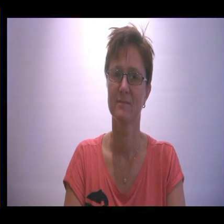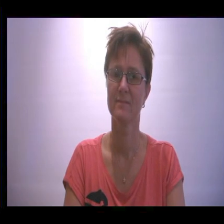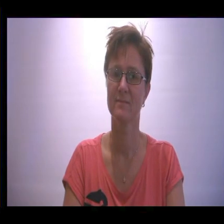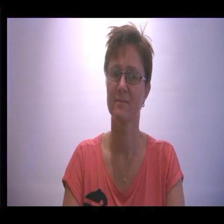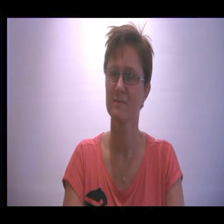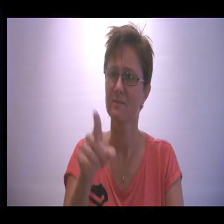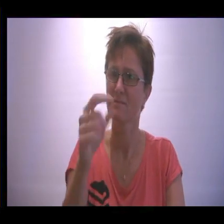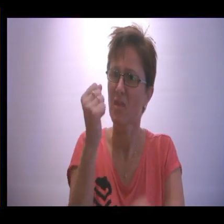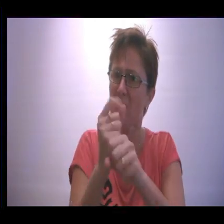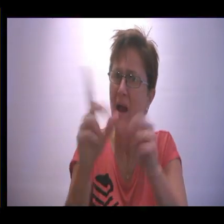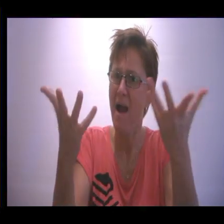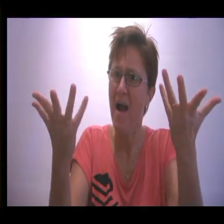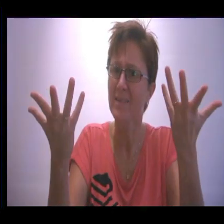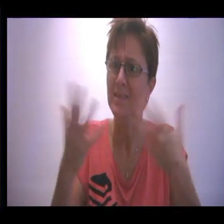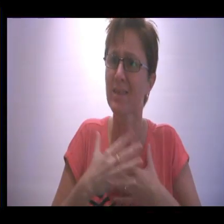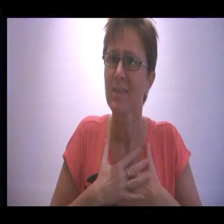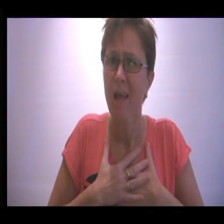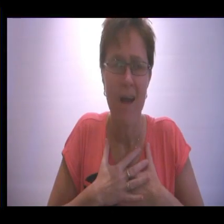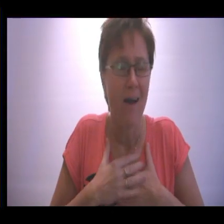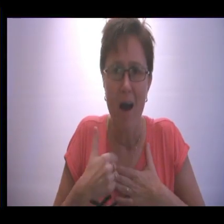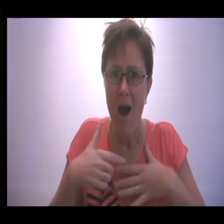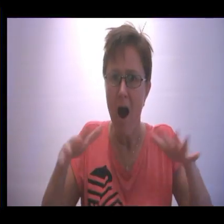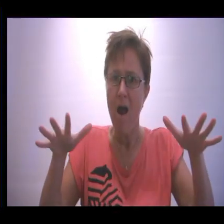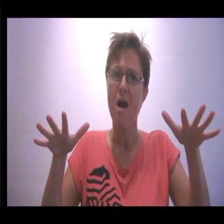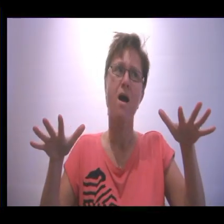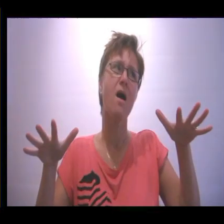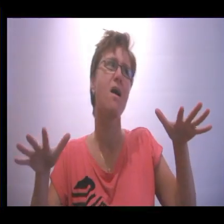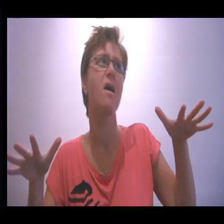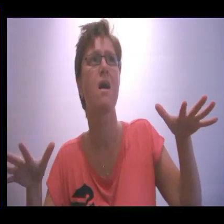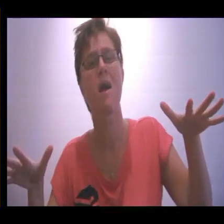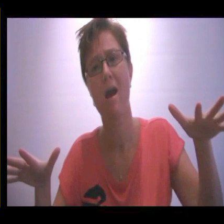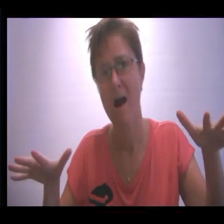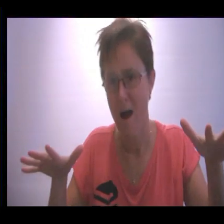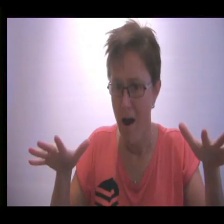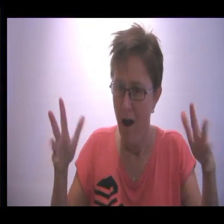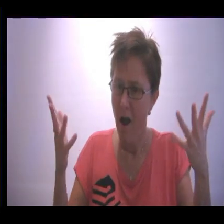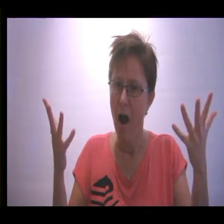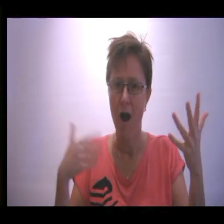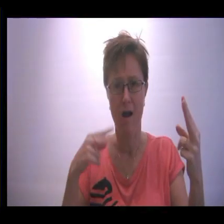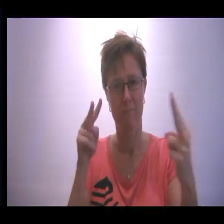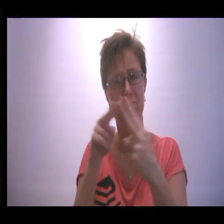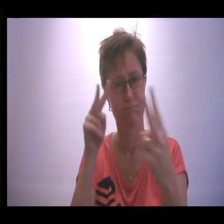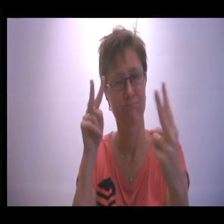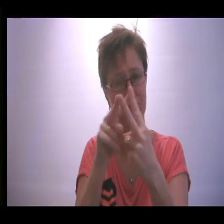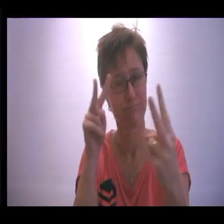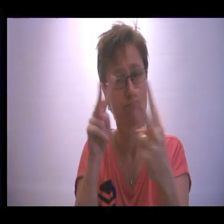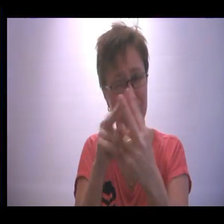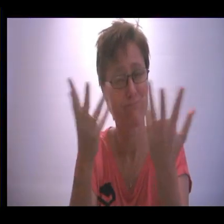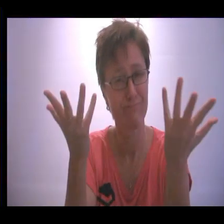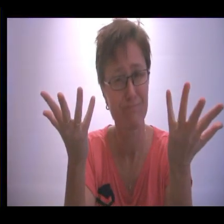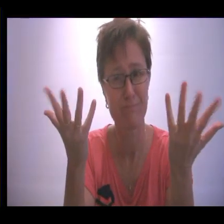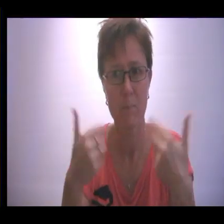Wat heb jij met mij gedaan? Ik kan nauwelijks op mijn benen staan Ik heb je zo vaak al ontmoet